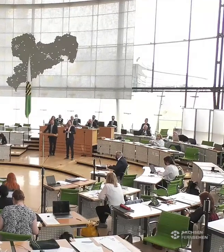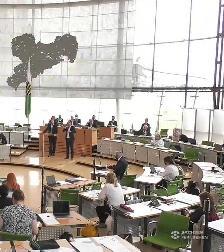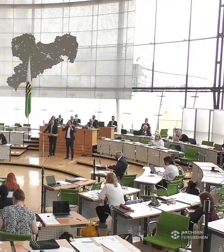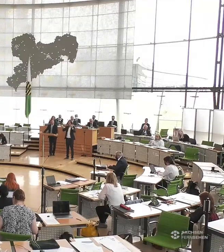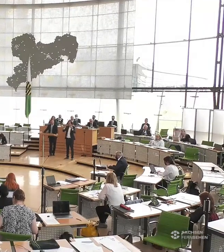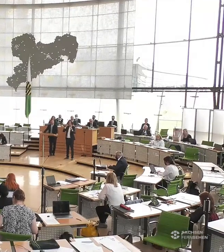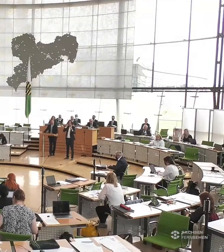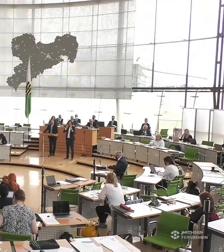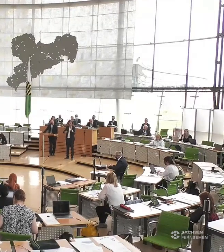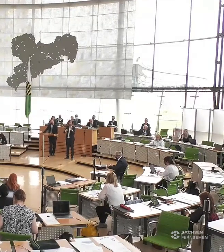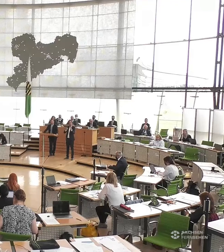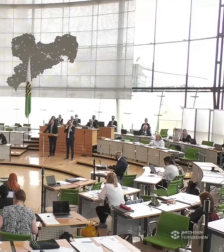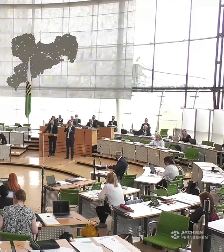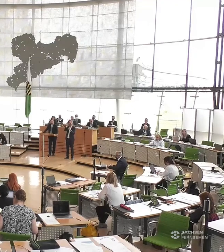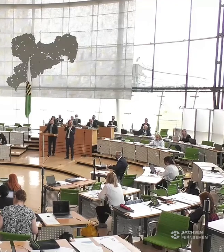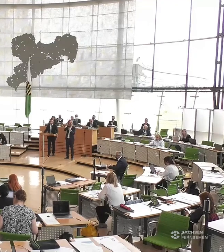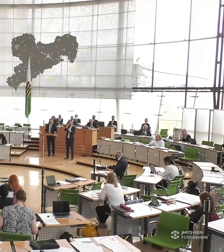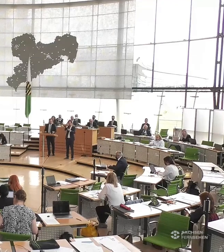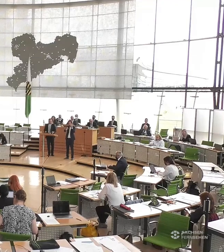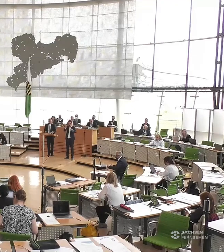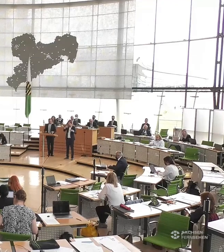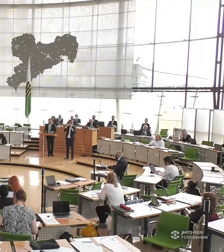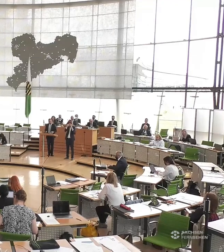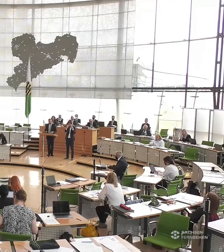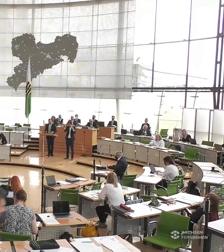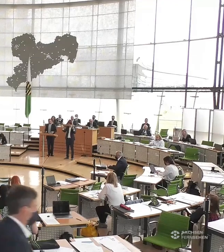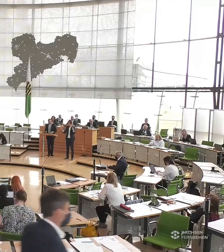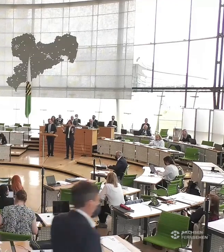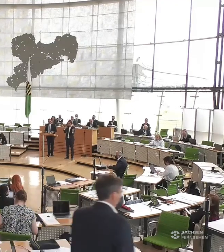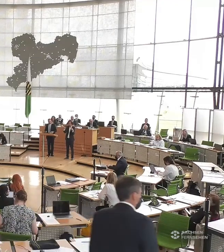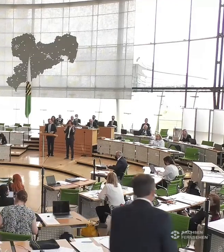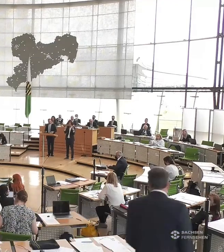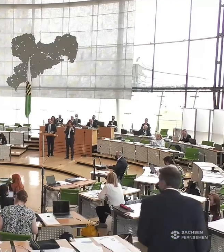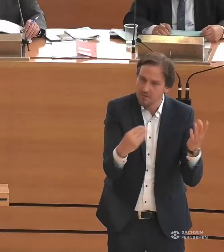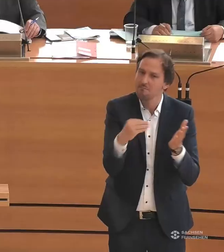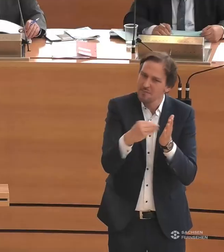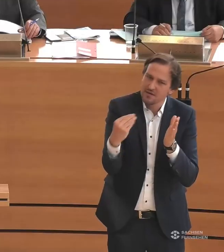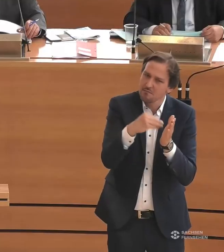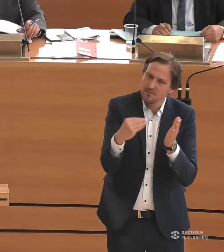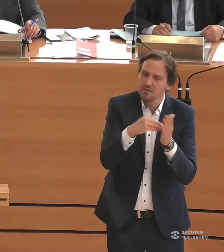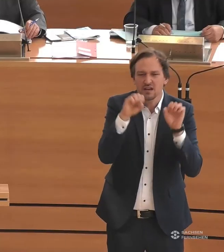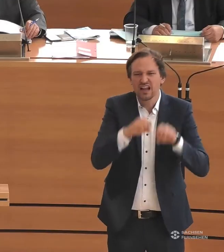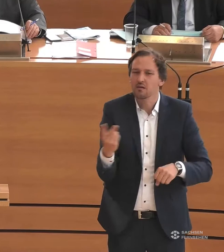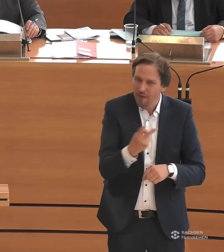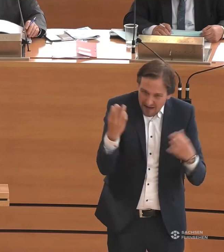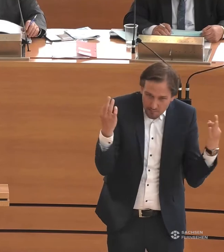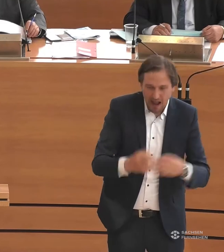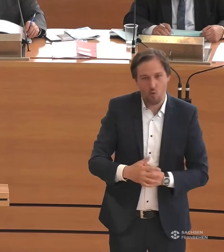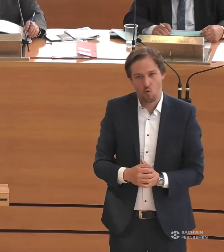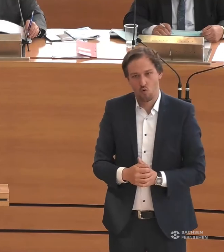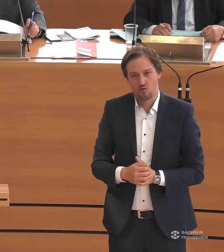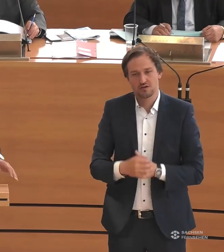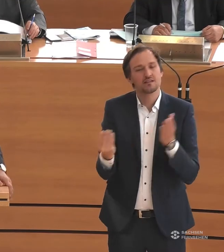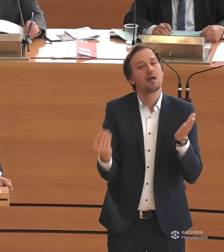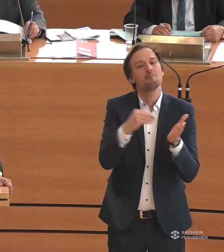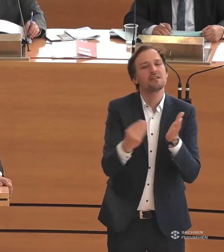Gesellschaft zu sein, in der jeder nach seinen Möglichkeiten mittun kann, in denen die Möglichkeit des Mittuns eben nicht